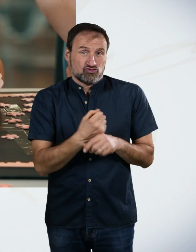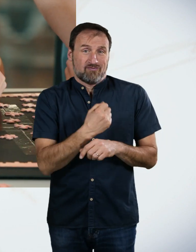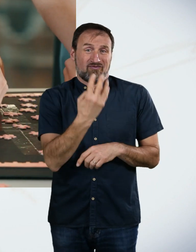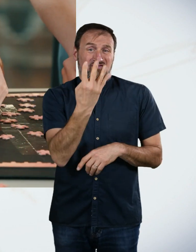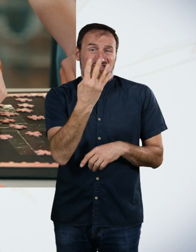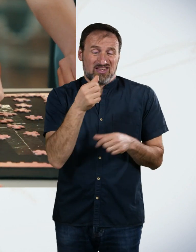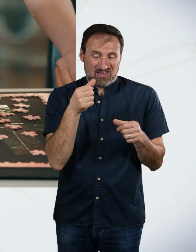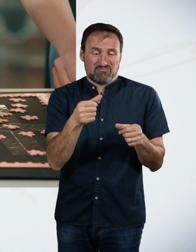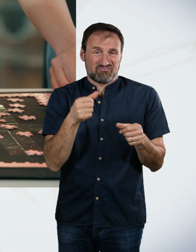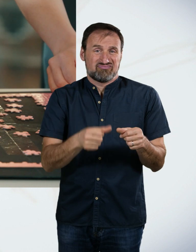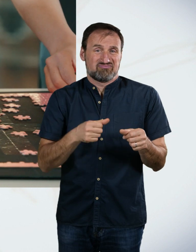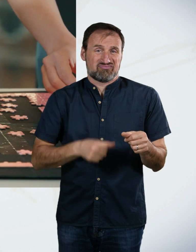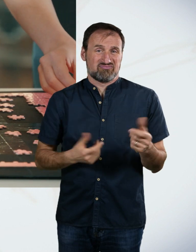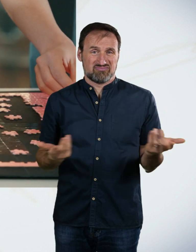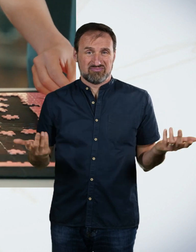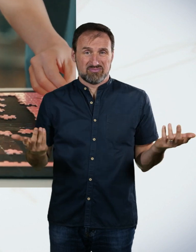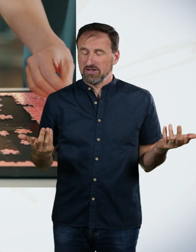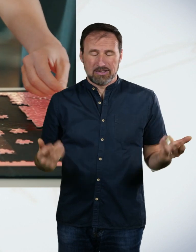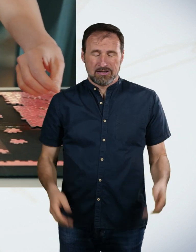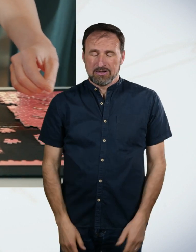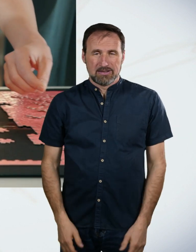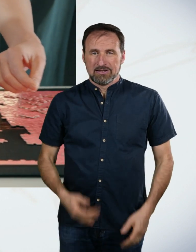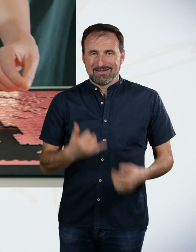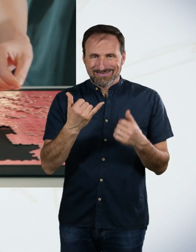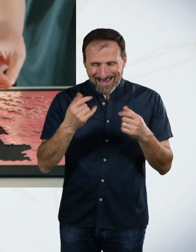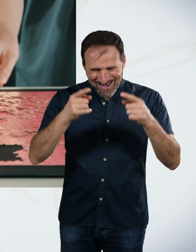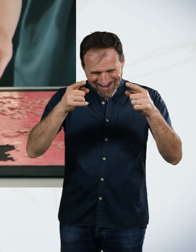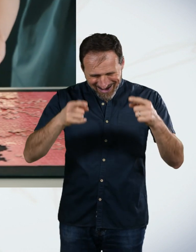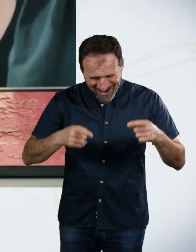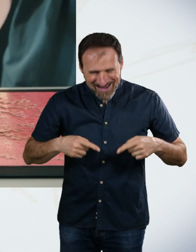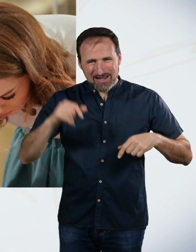pro Reihe immer wieder die Puzzleteile durchgegangen und habe immer in jede Richtung versucht.